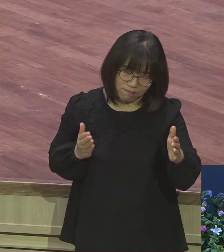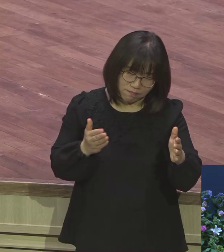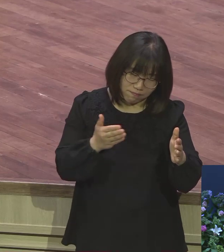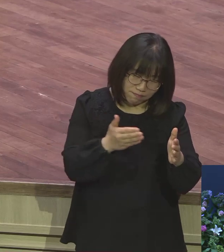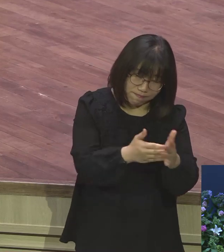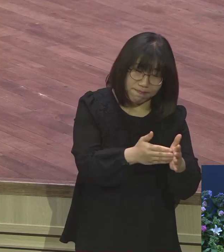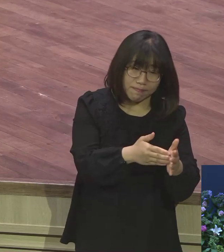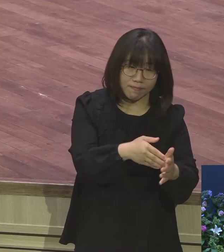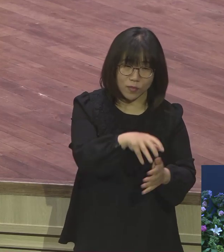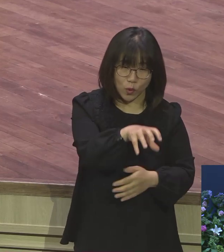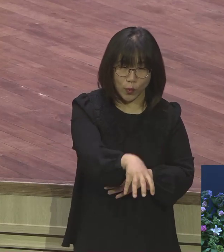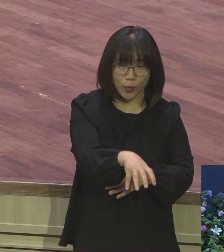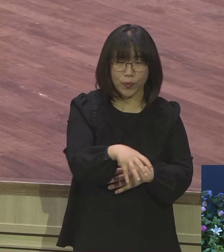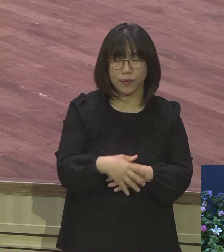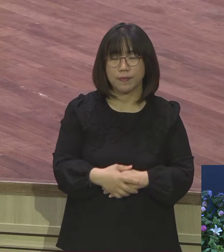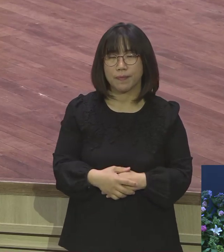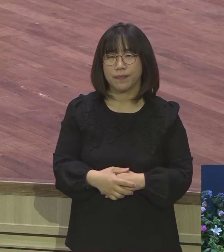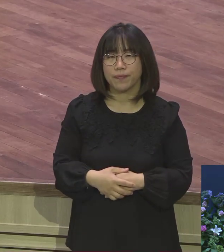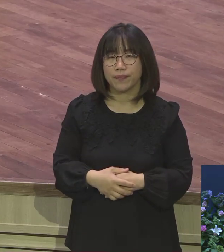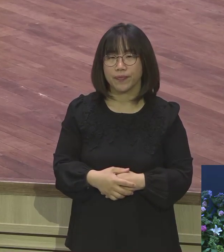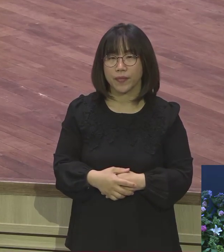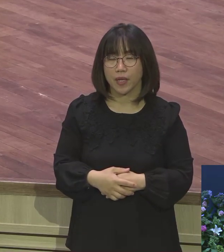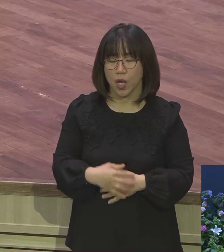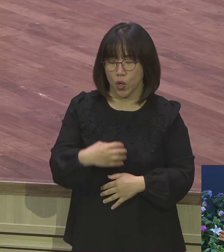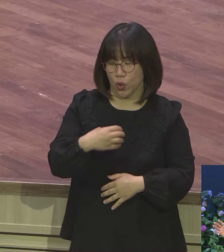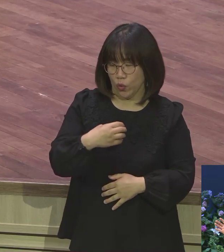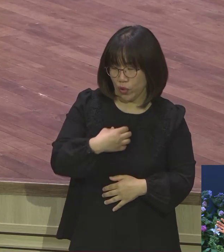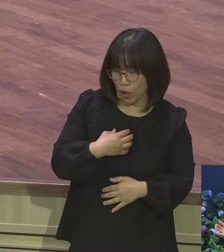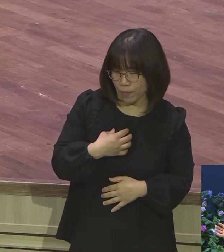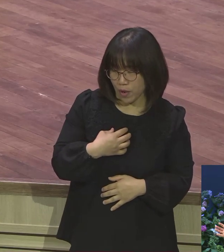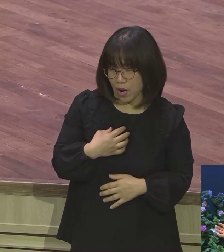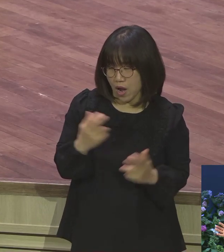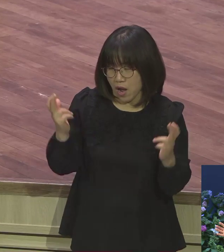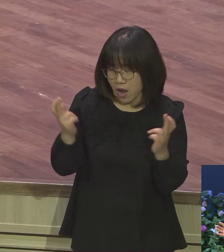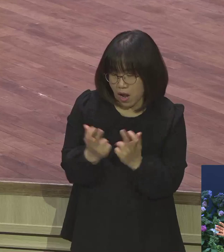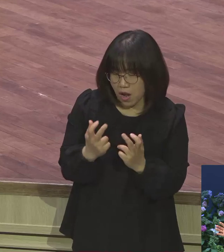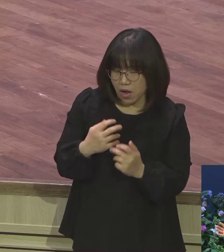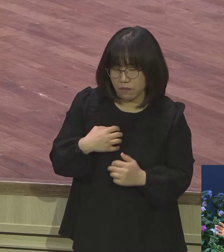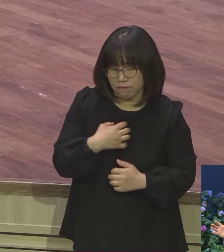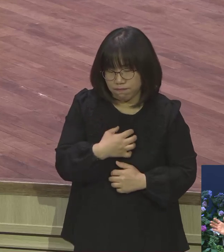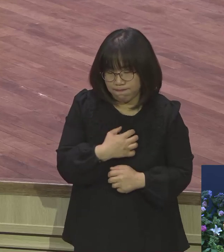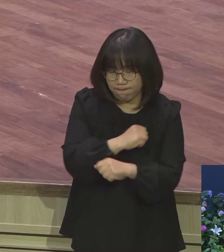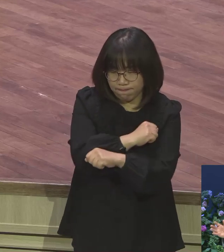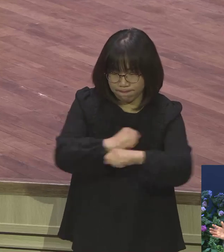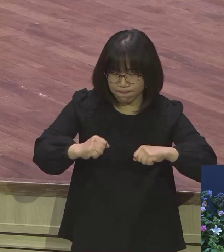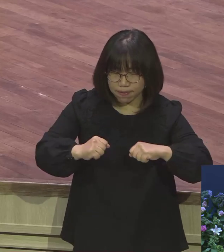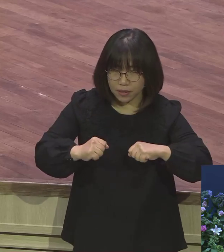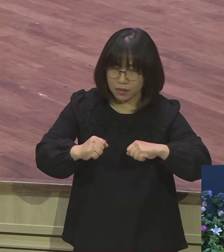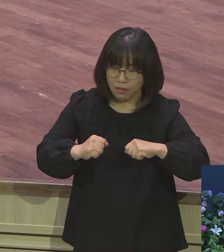어떤 위험이 닥칠지 모르는 그런 들판에서 그 상황 아랑감 없이 그냥